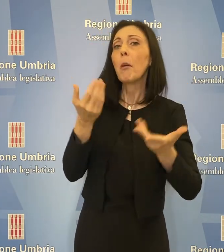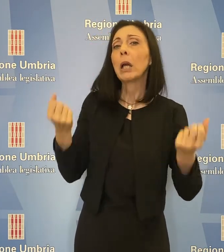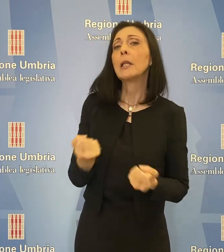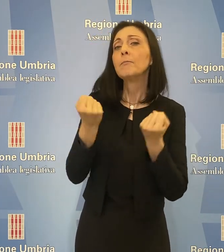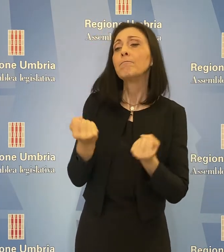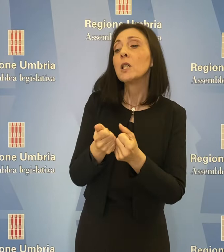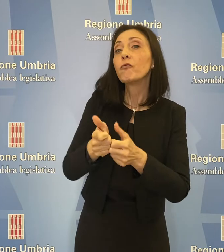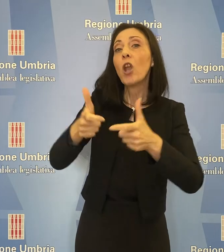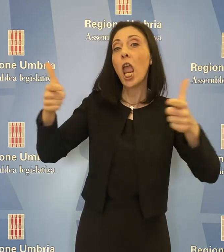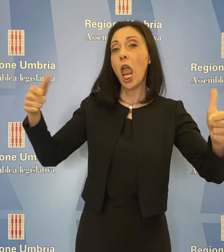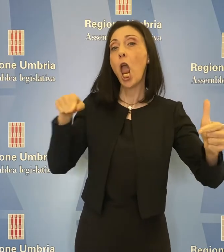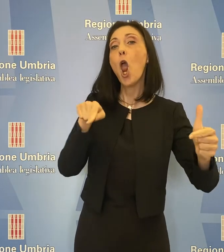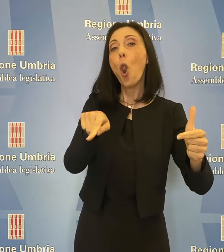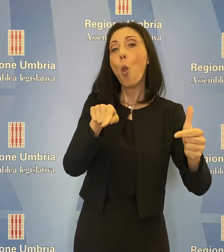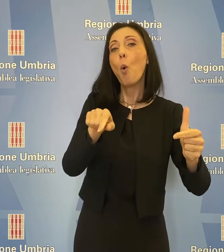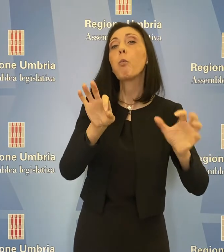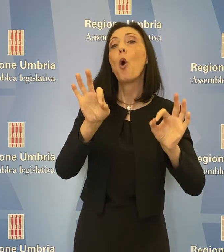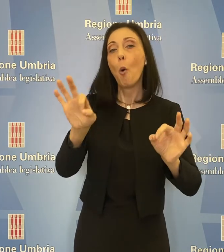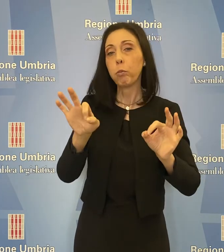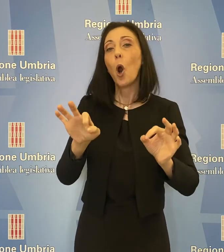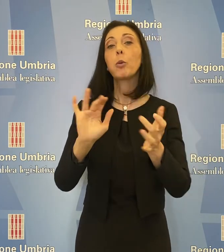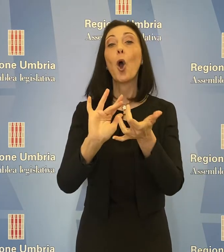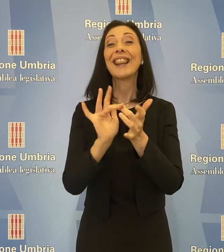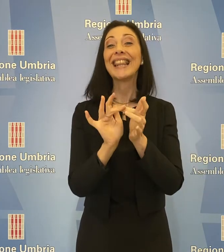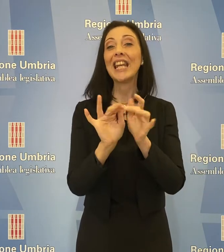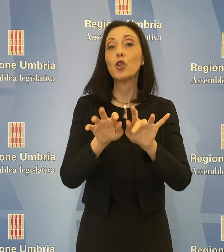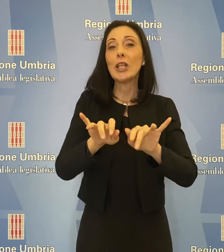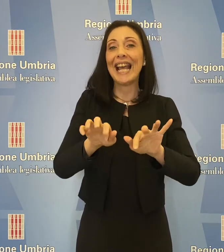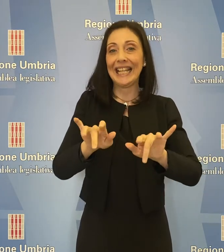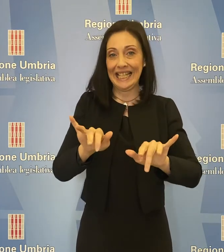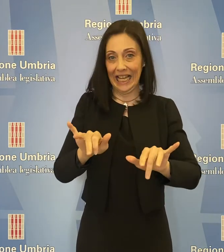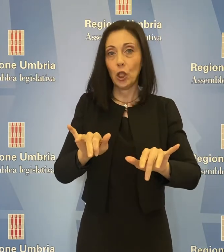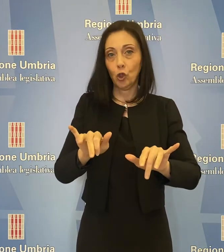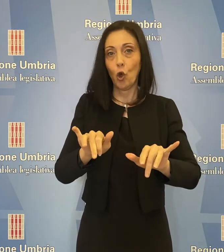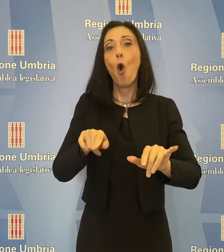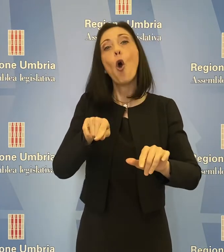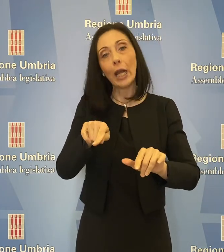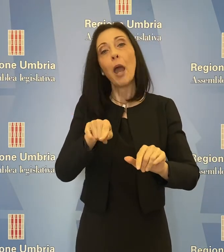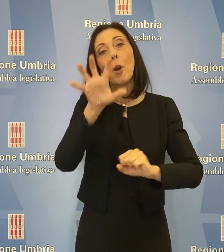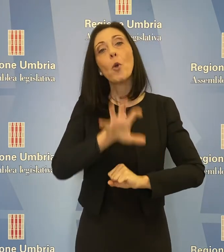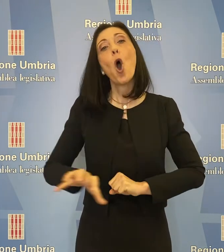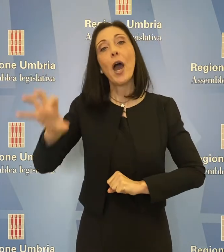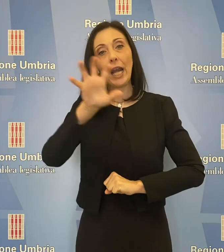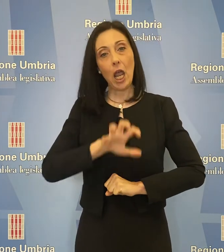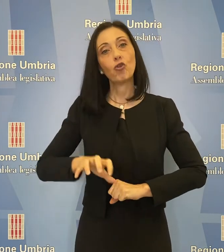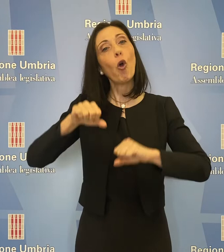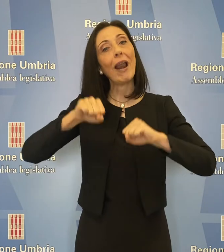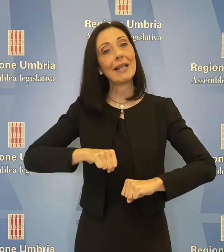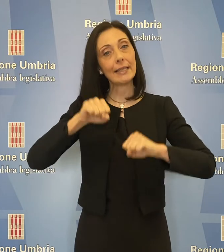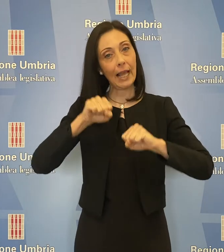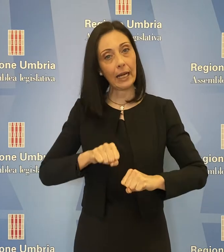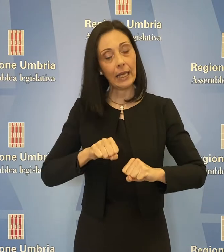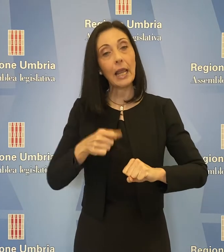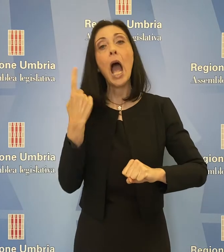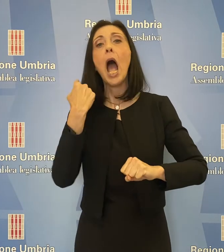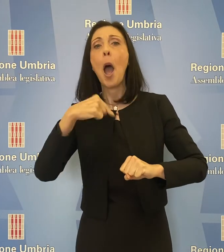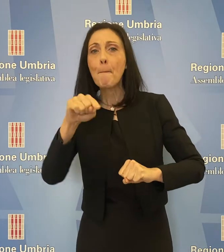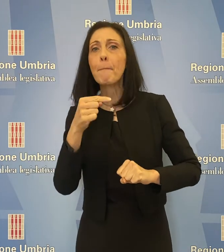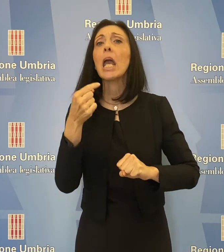la fase di sviluppo del processo di digitalizzazione del sistema sanitario regionale e a dar corso agli incrementi di risorse